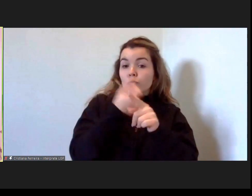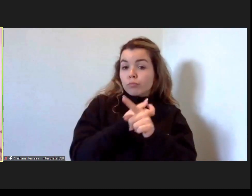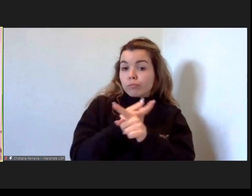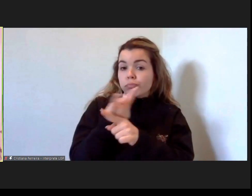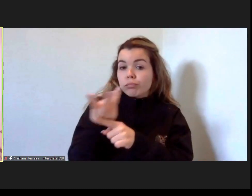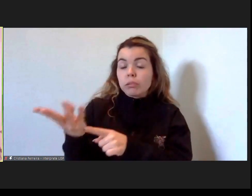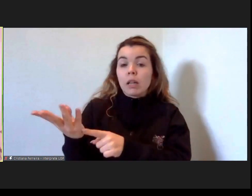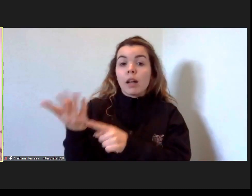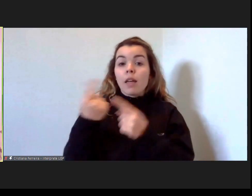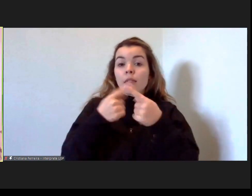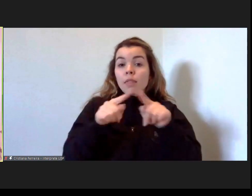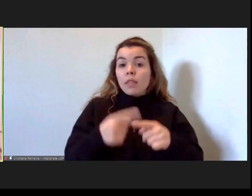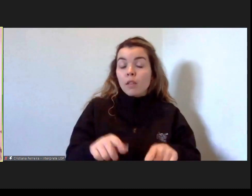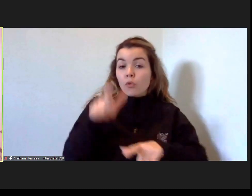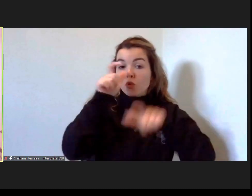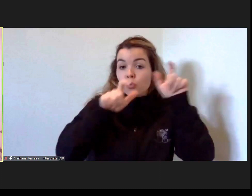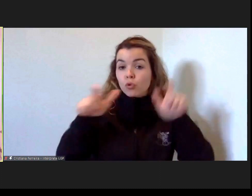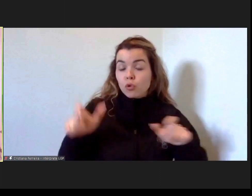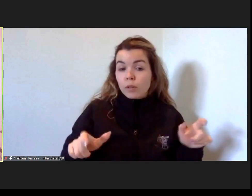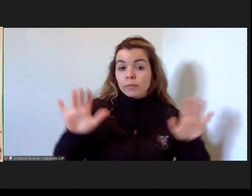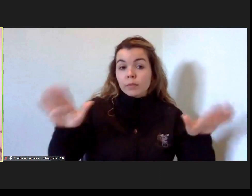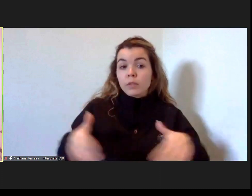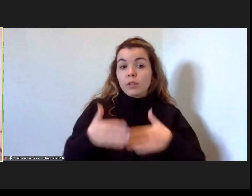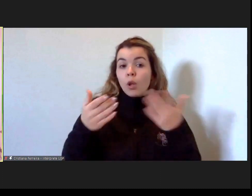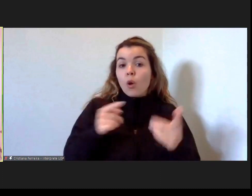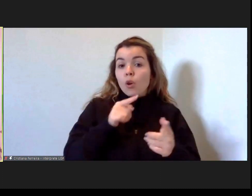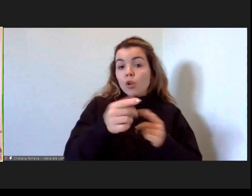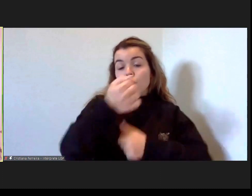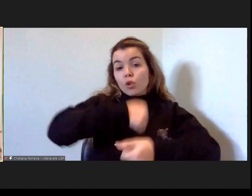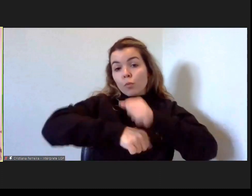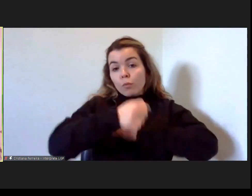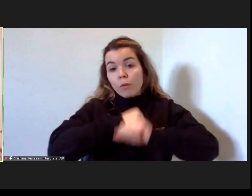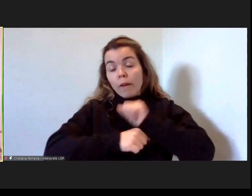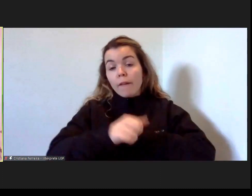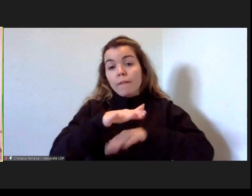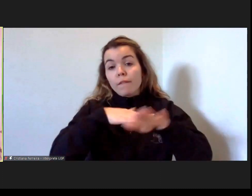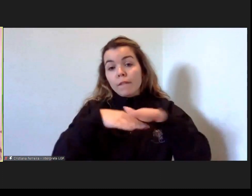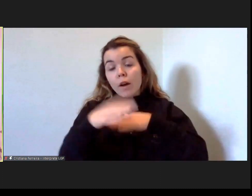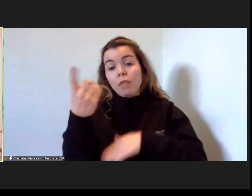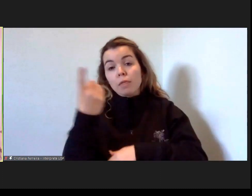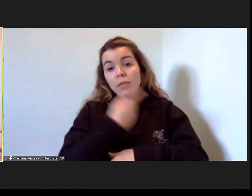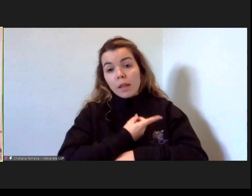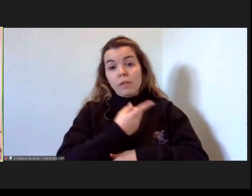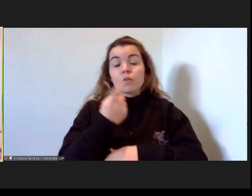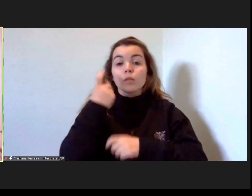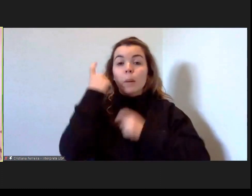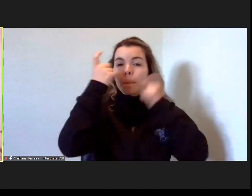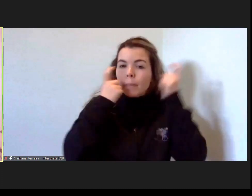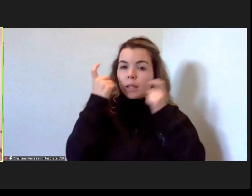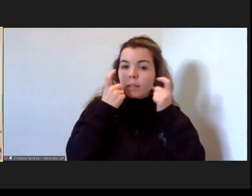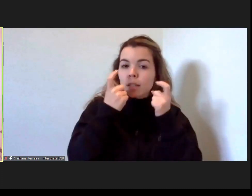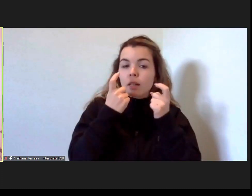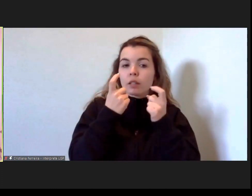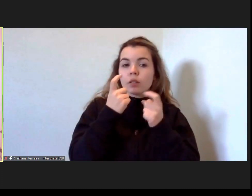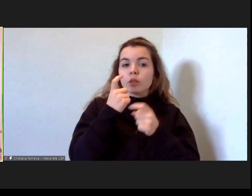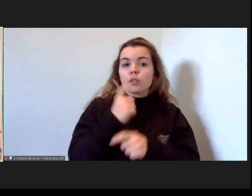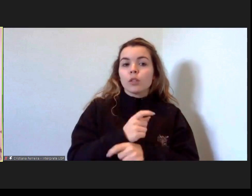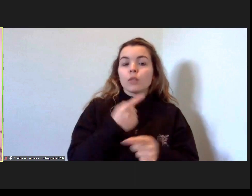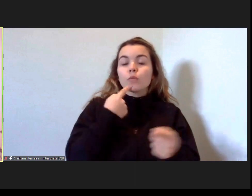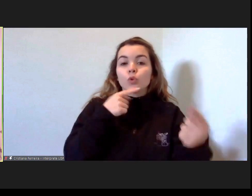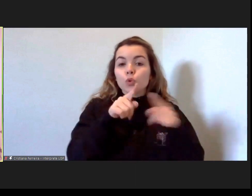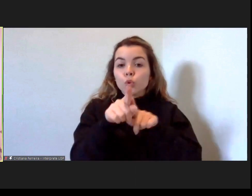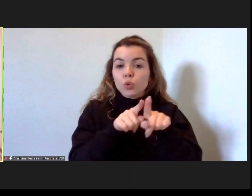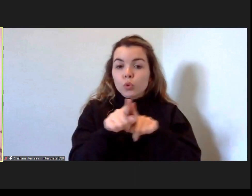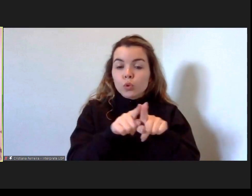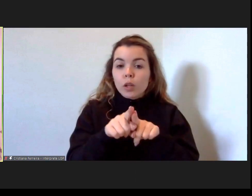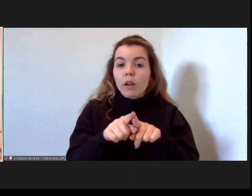diferentes intervenientes este deve ser um movimento que deve ser feito e pensando e pensado pelos decisores políticos das várias